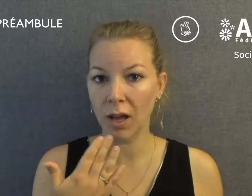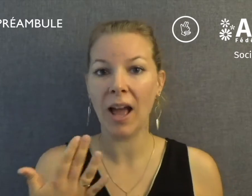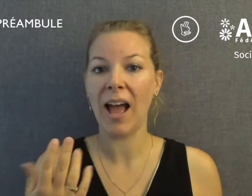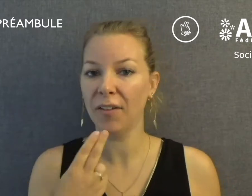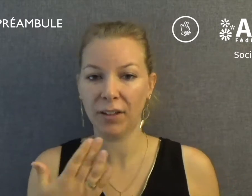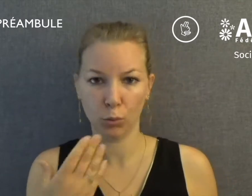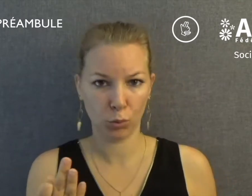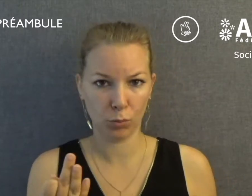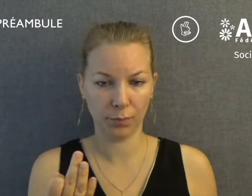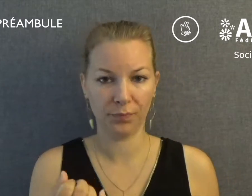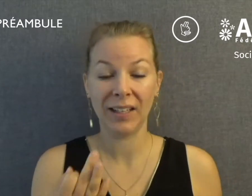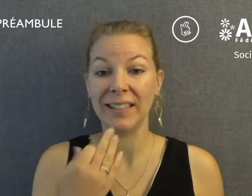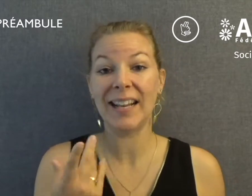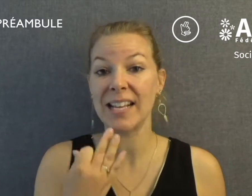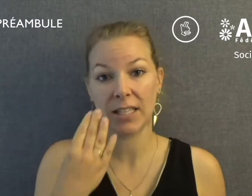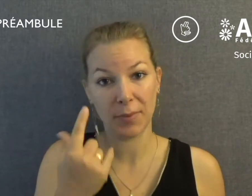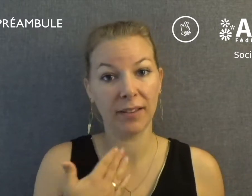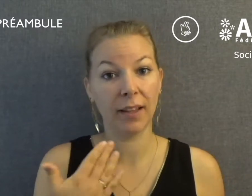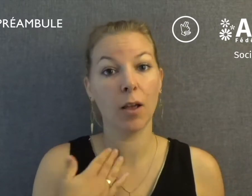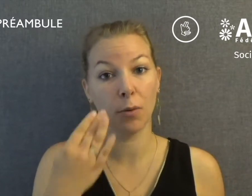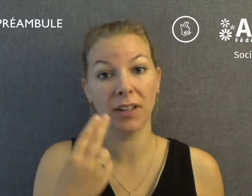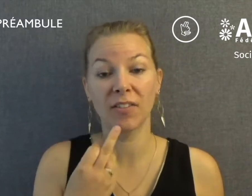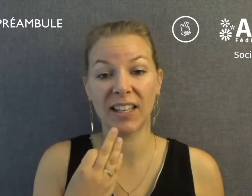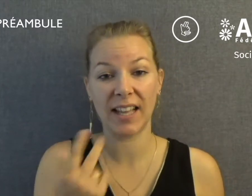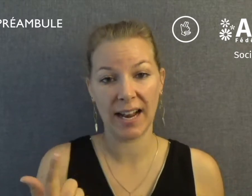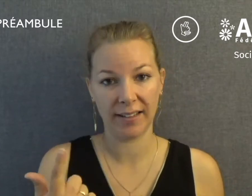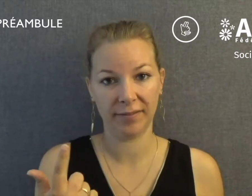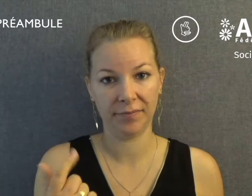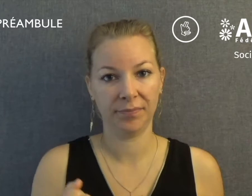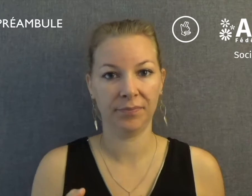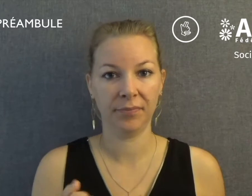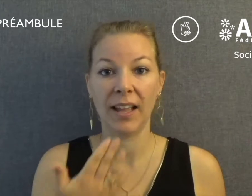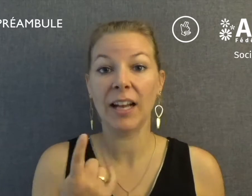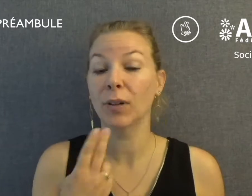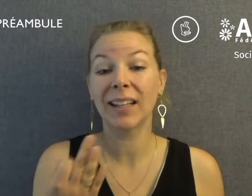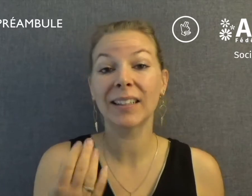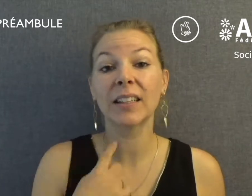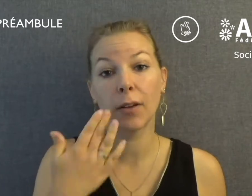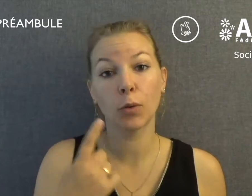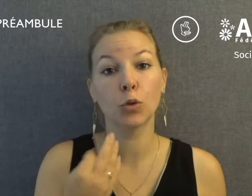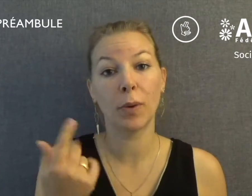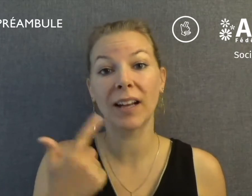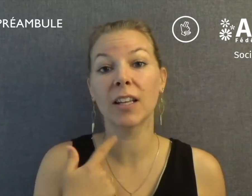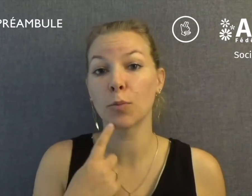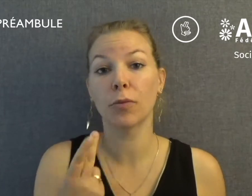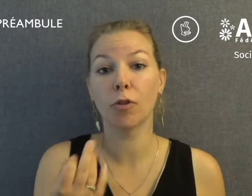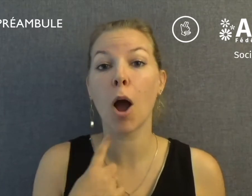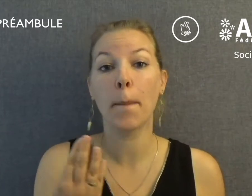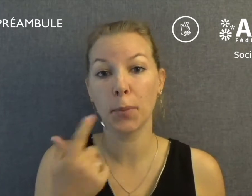avec tous. C'est l'accessibilité universelle. Elle doit être défendue par les pouvoirs publics.